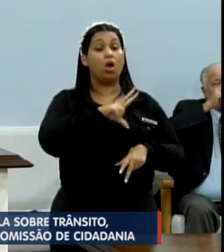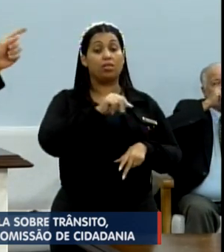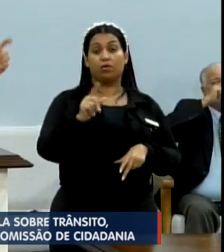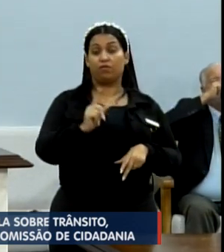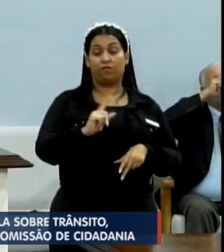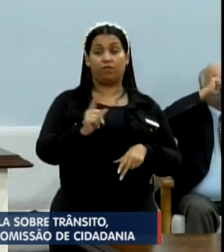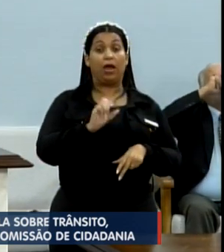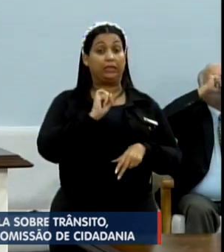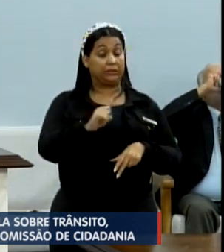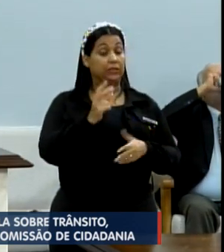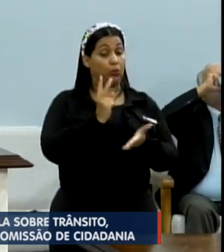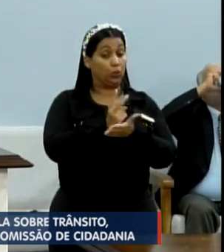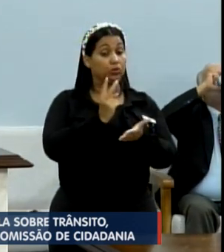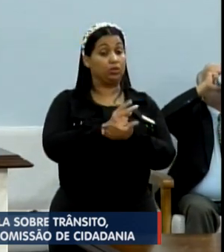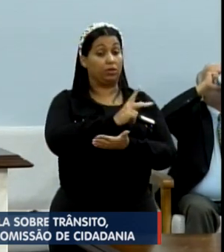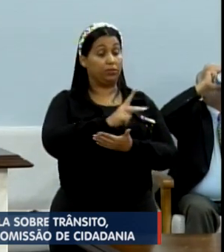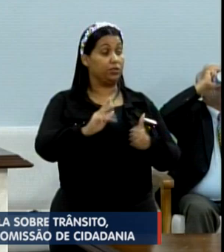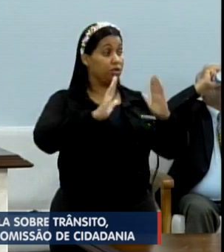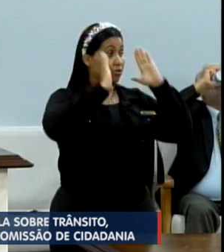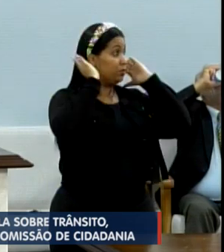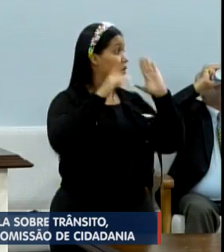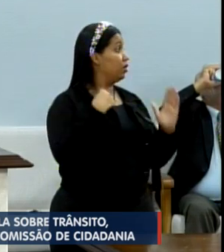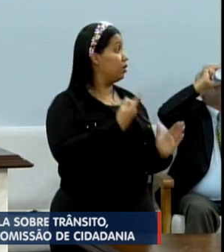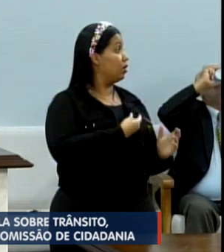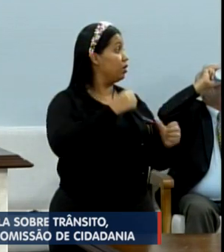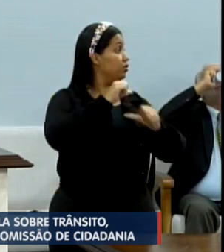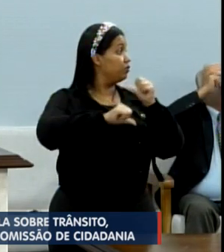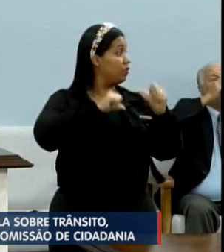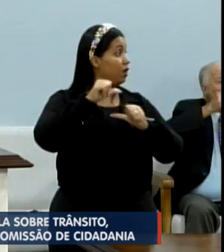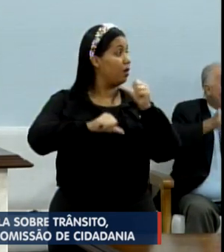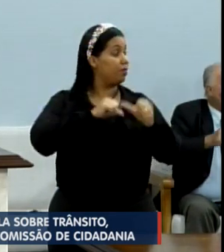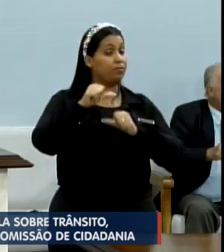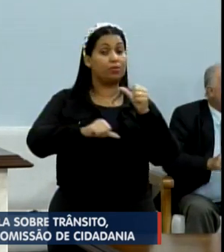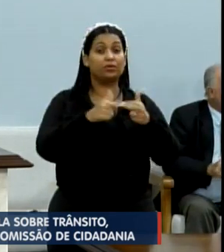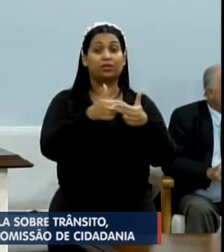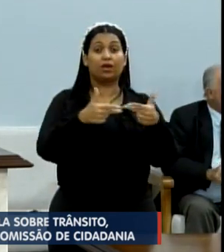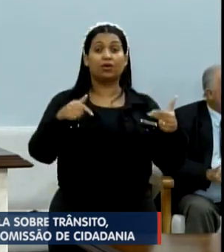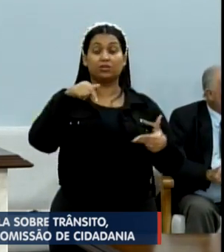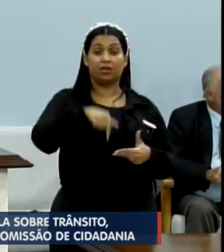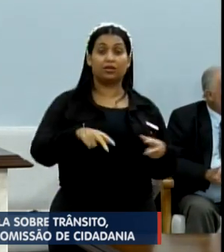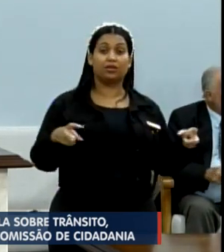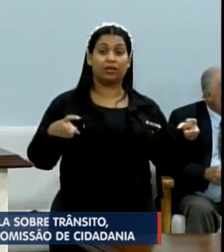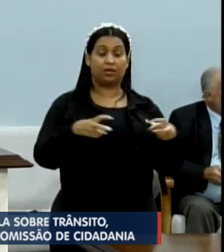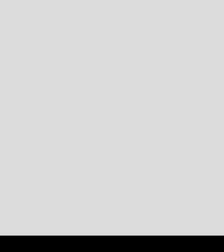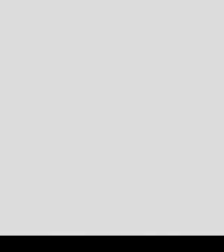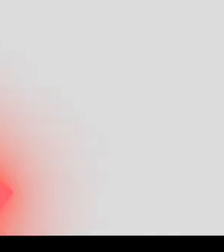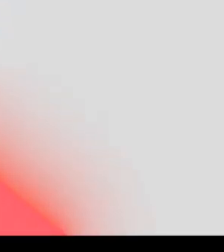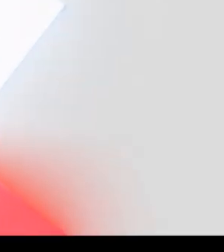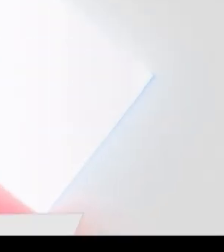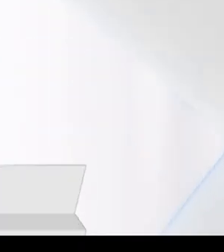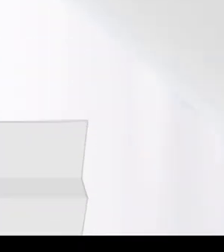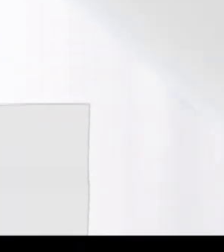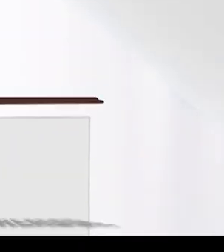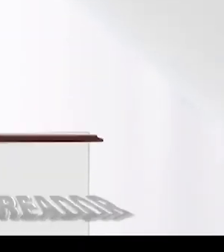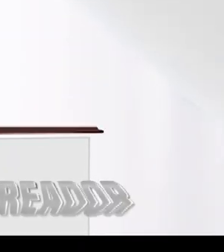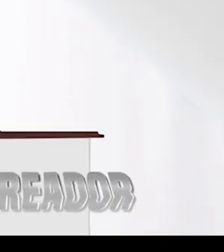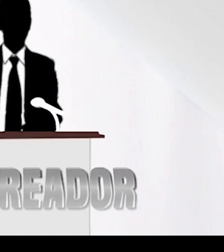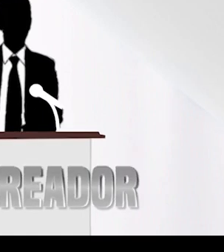Se continuar, presidente Paulera, nós vamos mudar a forma de atuação aqui na... E aí